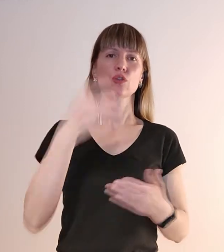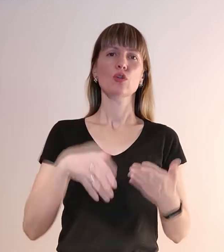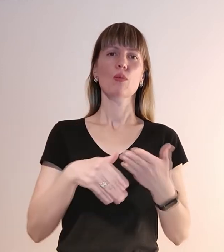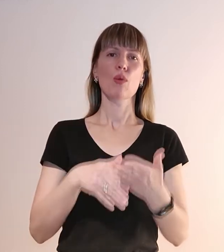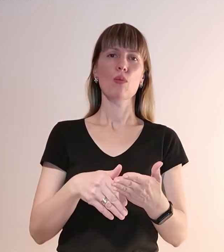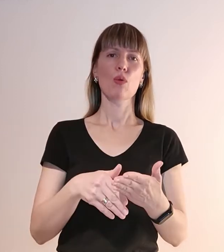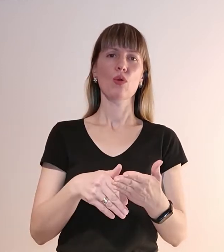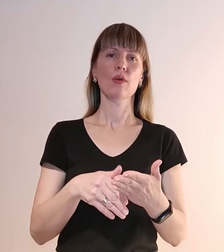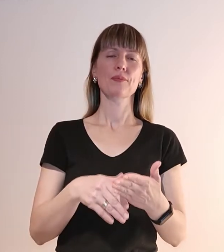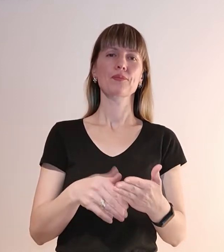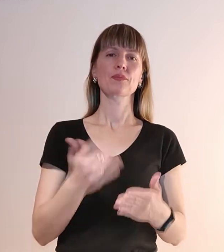Поліція